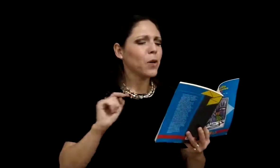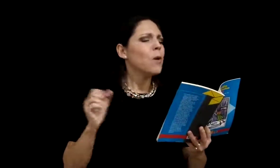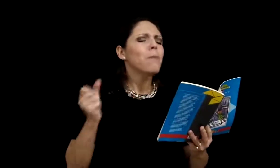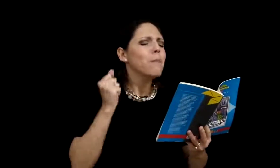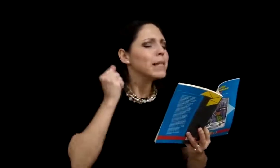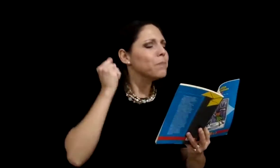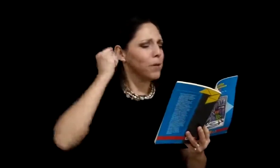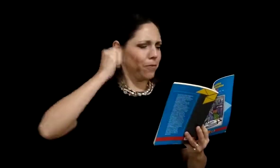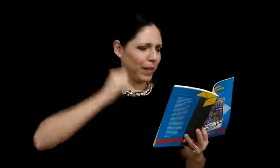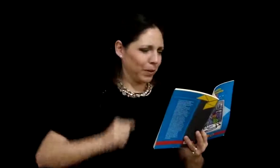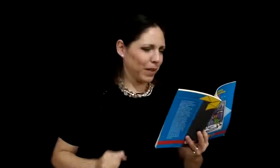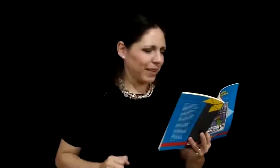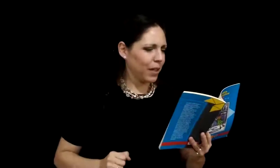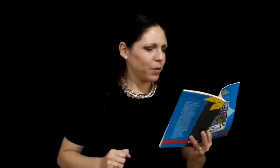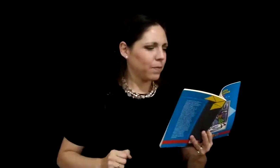hijo más perfecto que tengo.